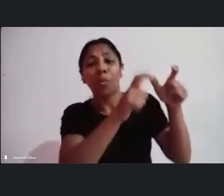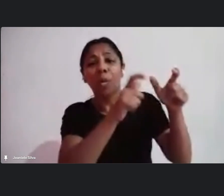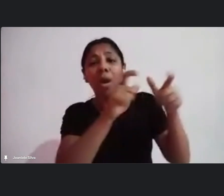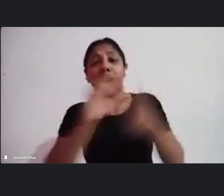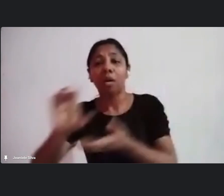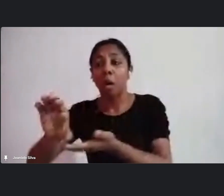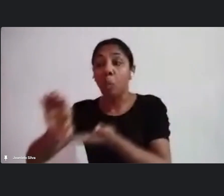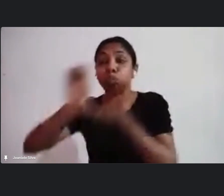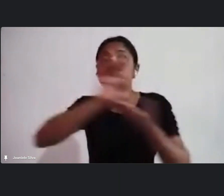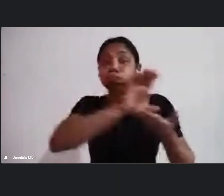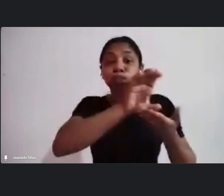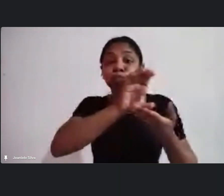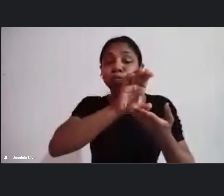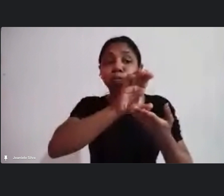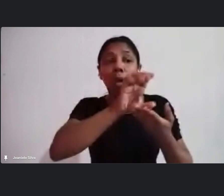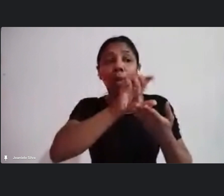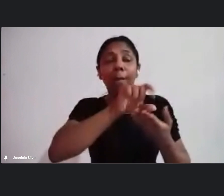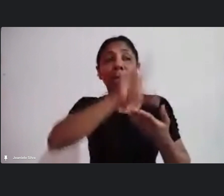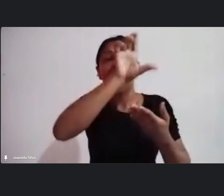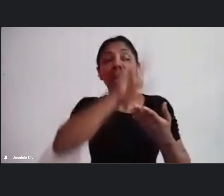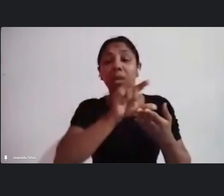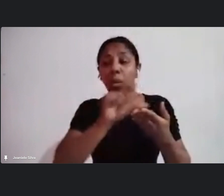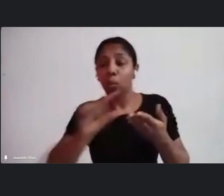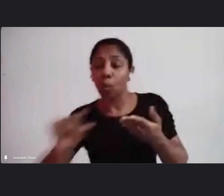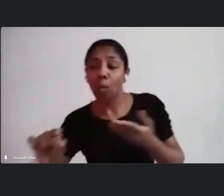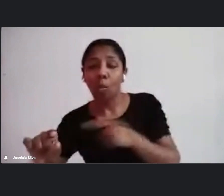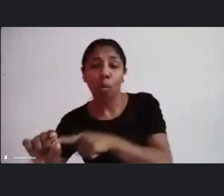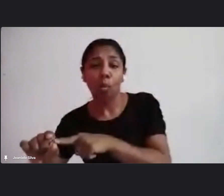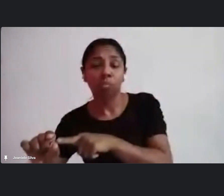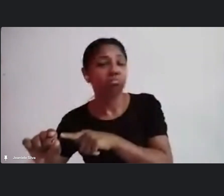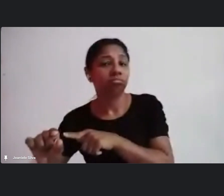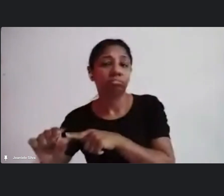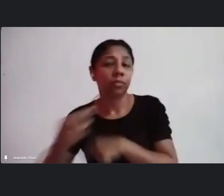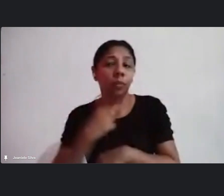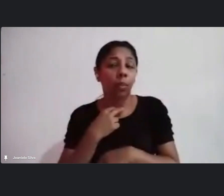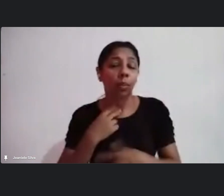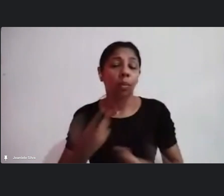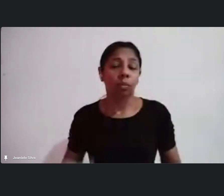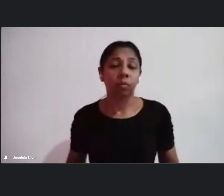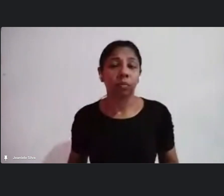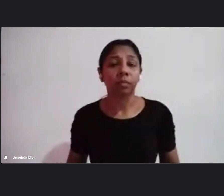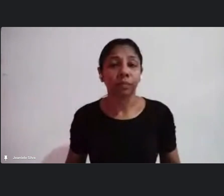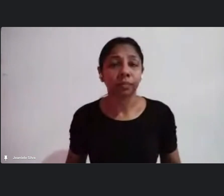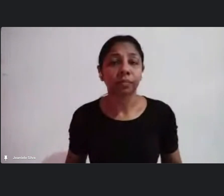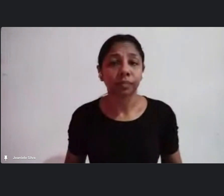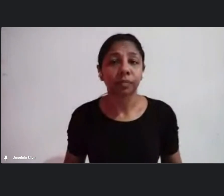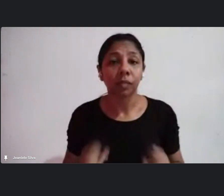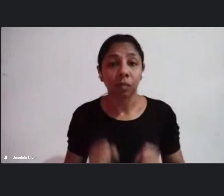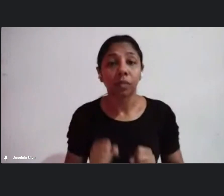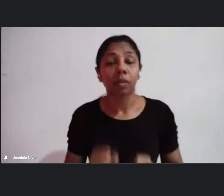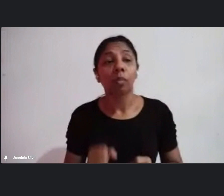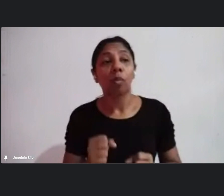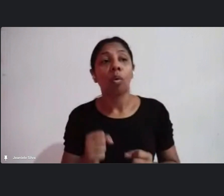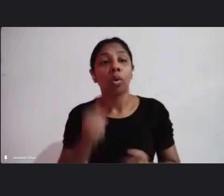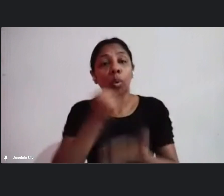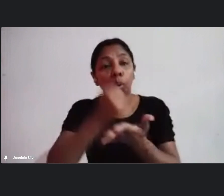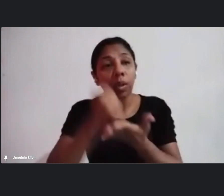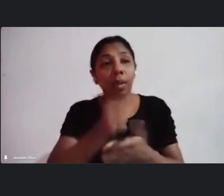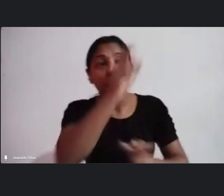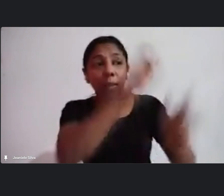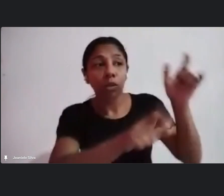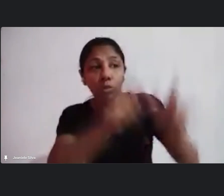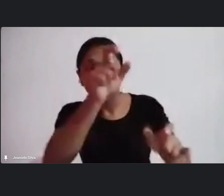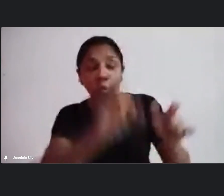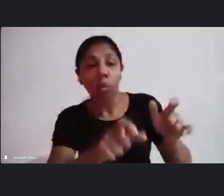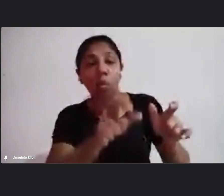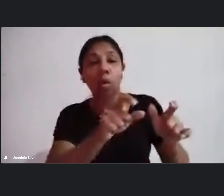dinheiro o dinheiro do Rio Grande do Norte é para circular no Rio Grande do Norte e vocês podem sim contratar pessoas que venham a somar a equipe